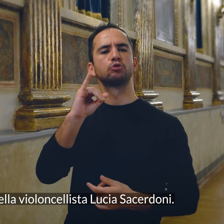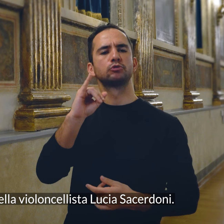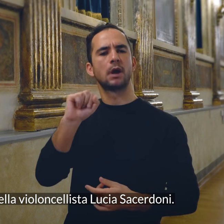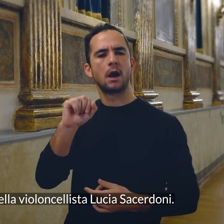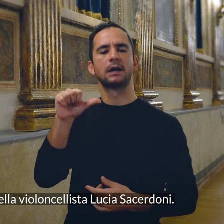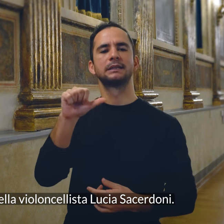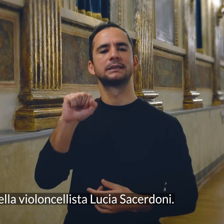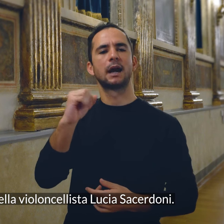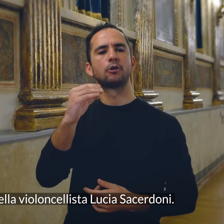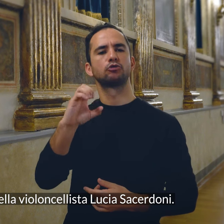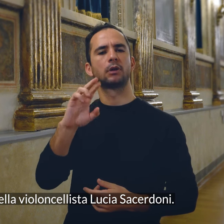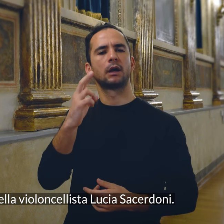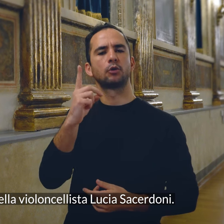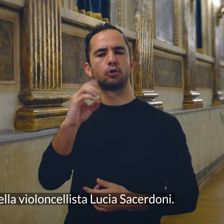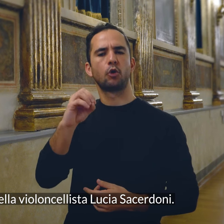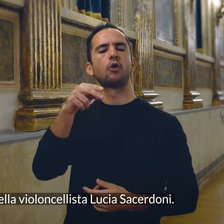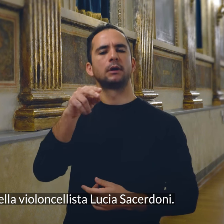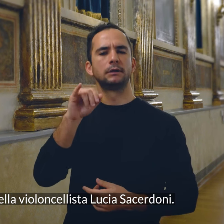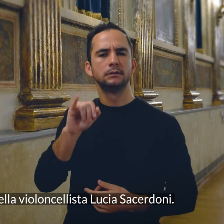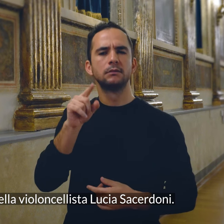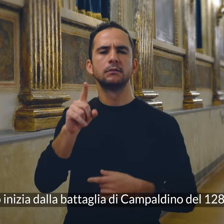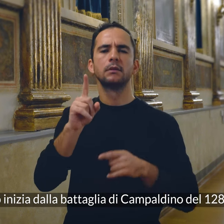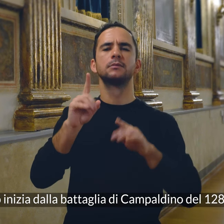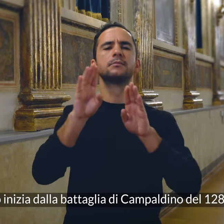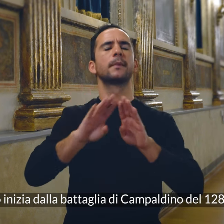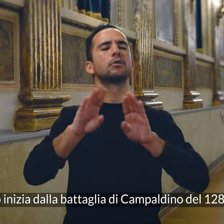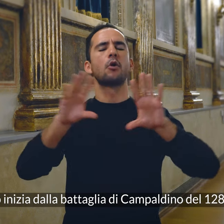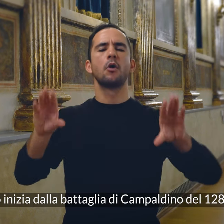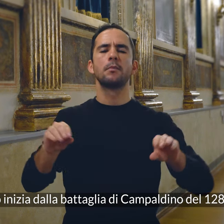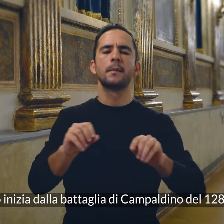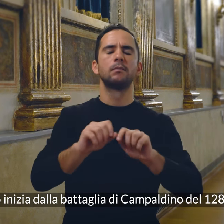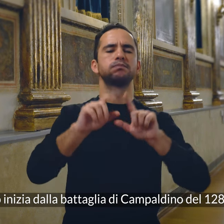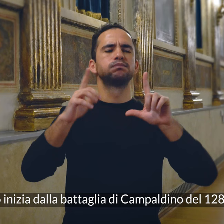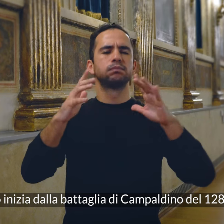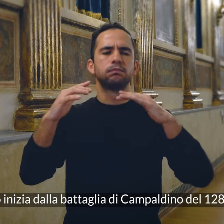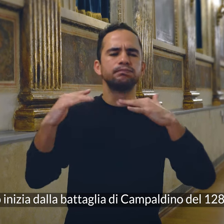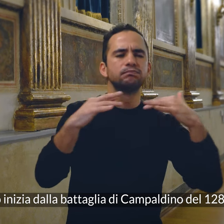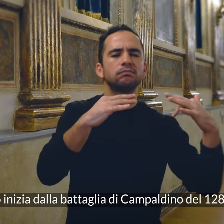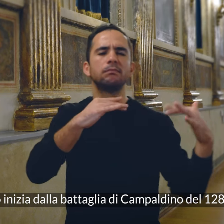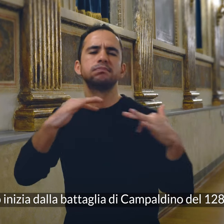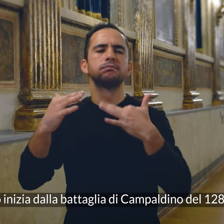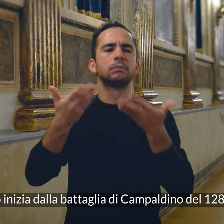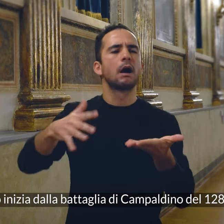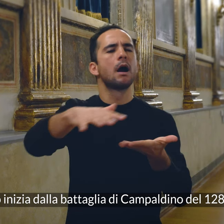Sacerdoni. Lo spettacolo inizia dalla battaglia di